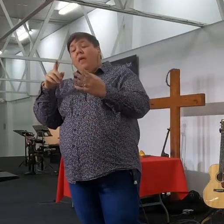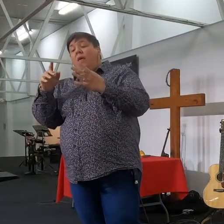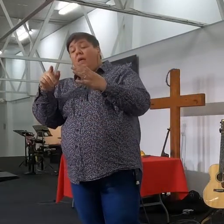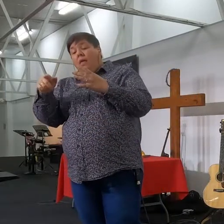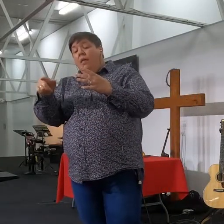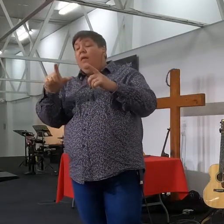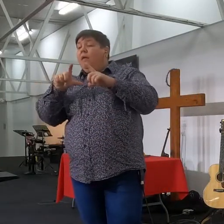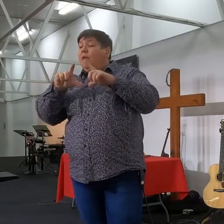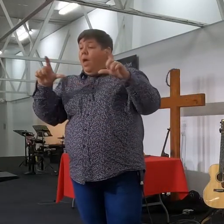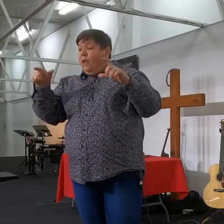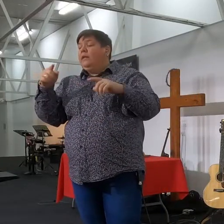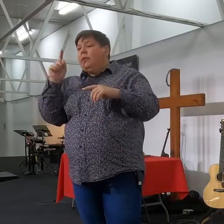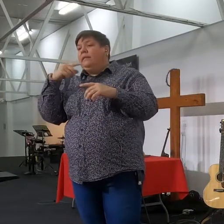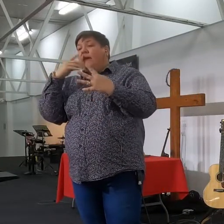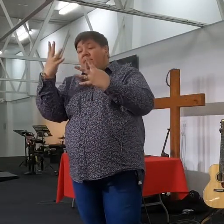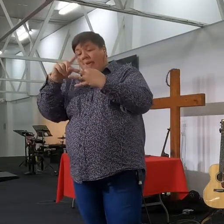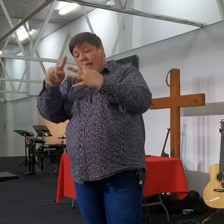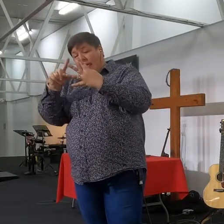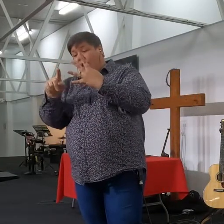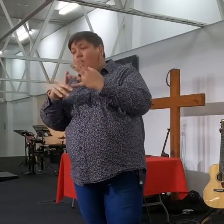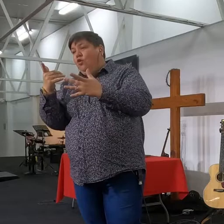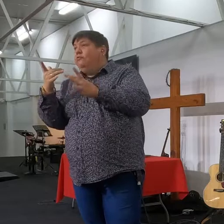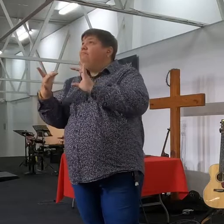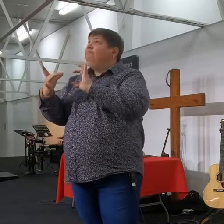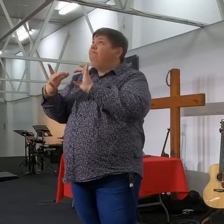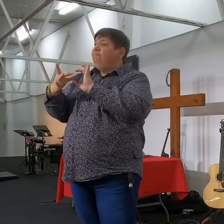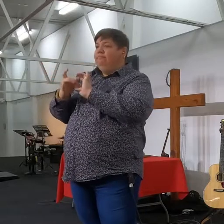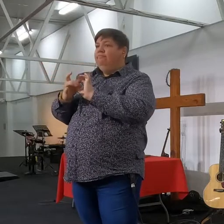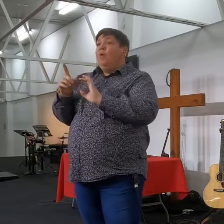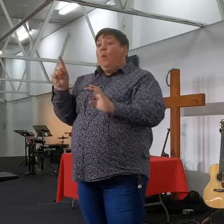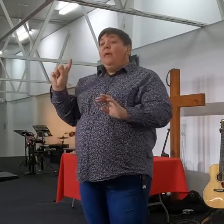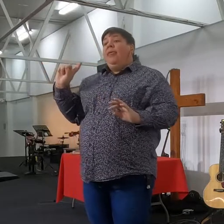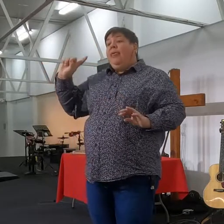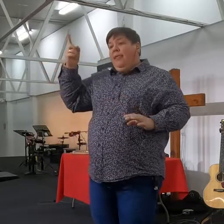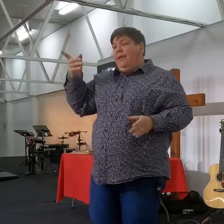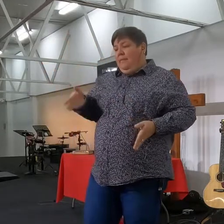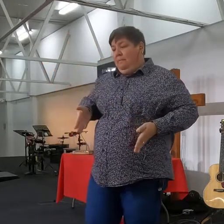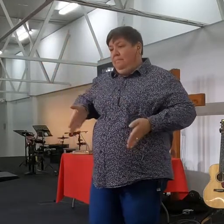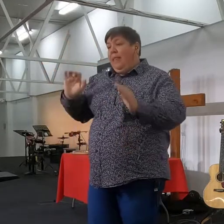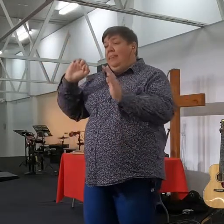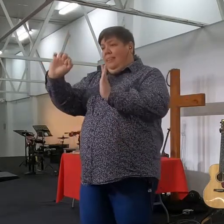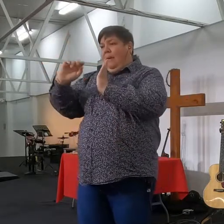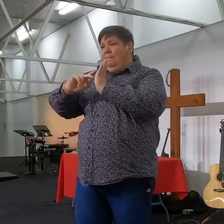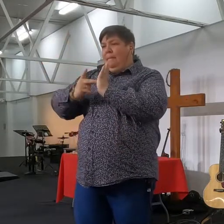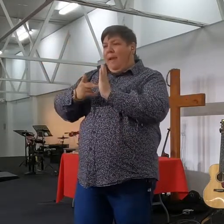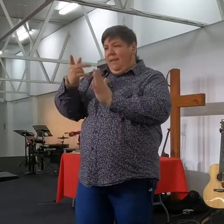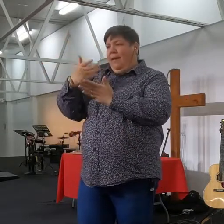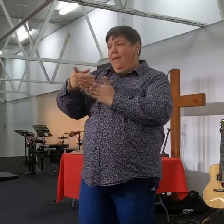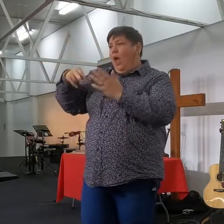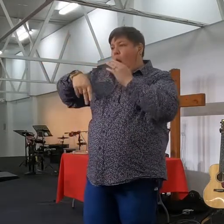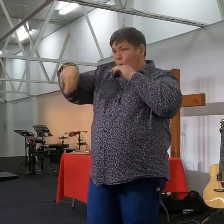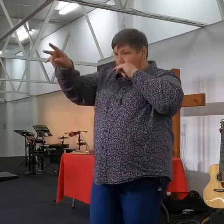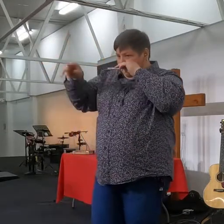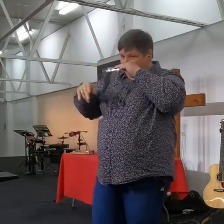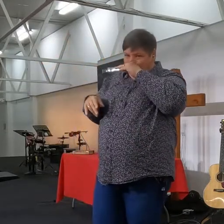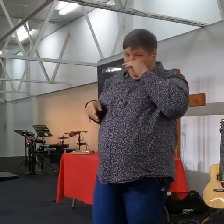en hoe jy het gaan recht krij, om die volgende stap te neem, om vir die pad te kom, wat die Heere vir jou wil hee, en wat ek wil hee, hier is die fondatie